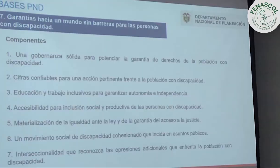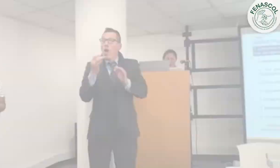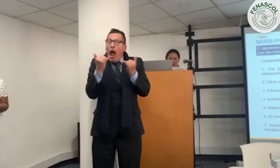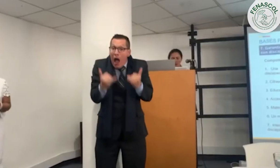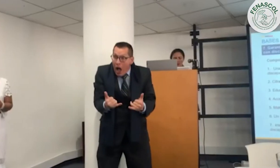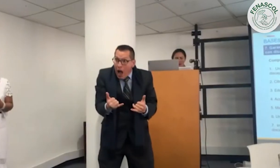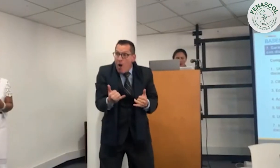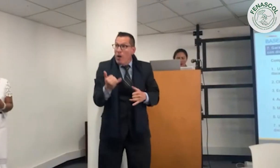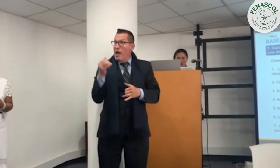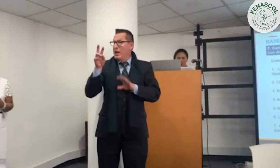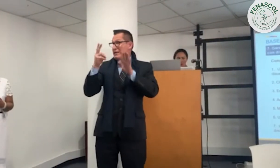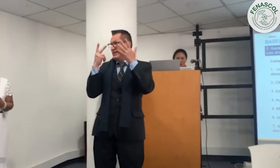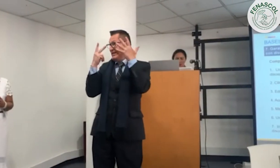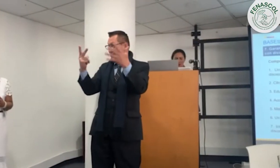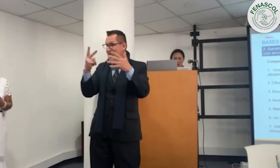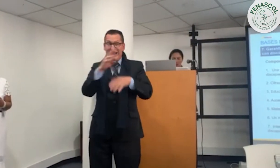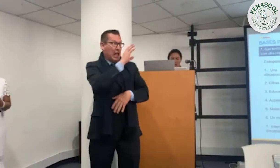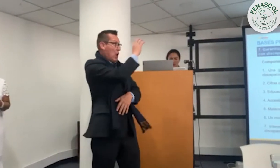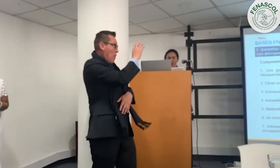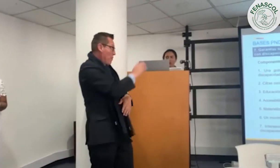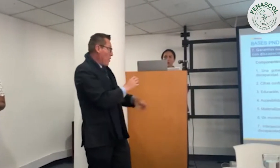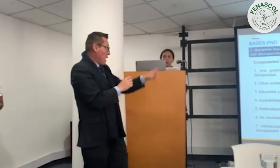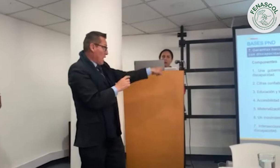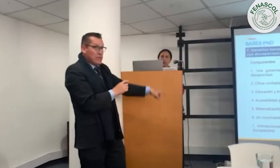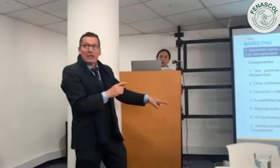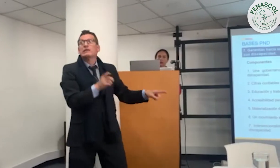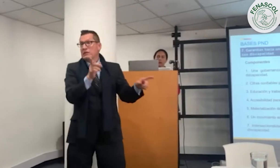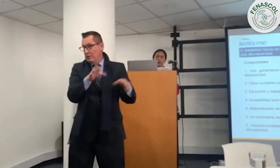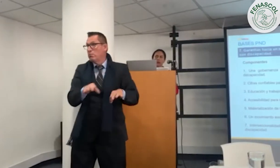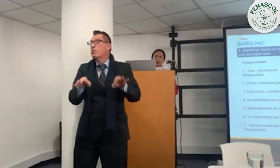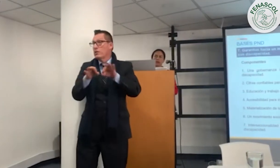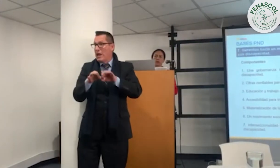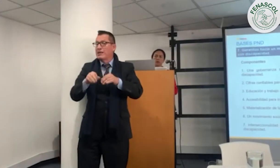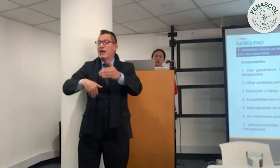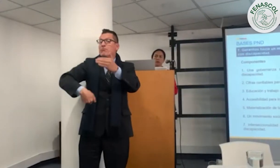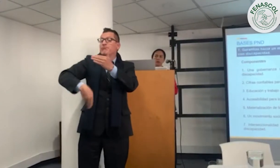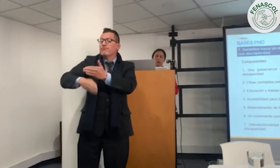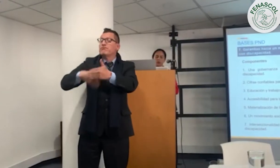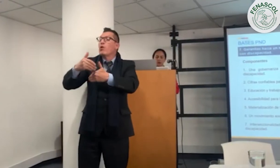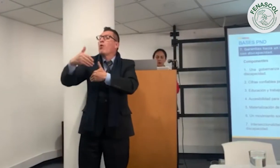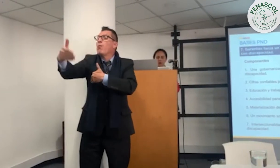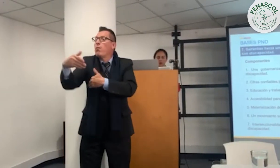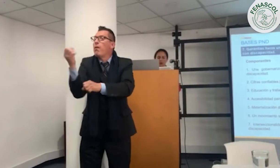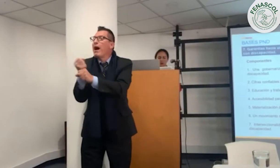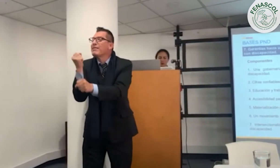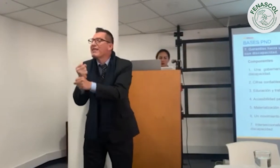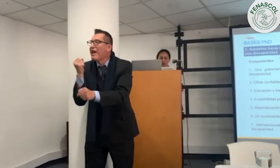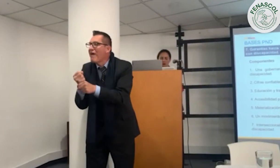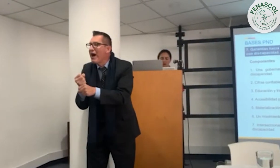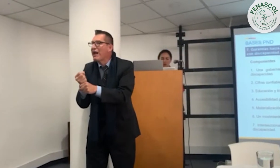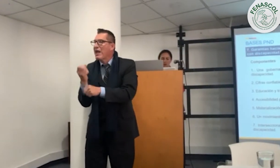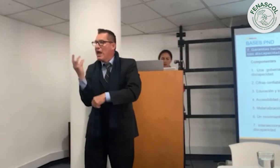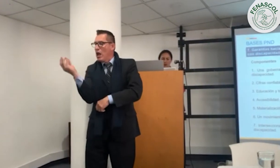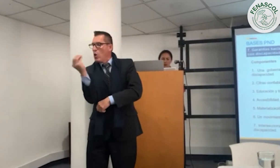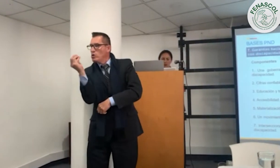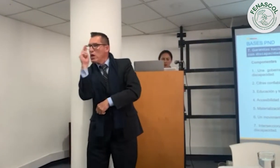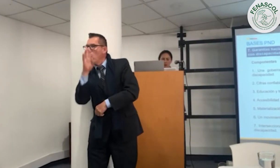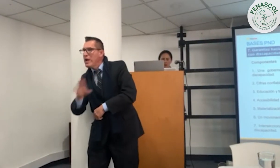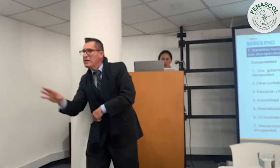Ahora tenemos estos siete componentes, y se hace necesario continuar un trabajo desde el Consejo Nacional de Discapacidad